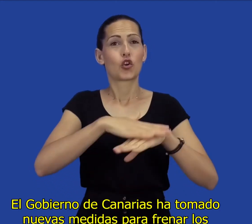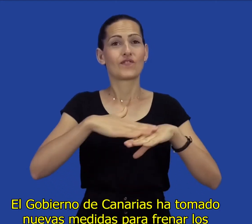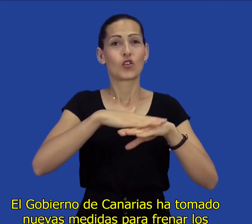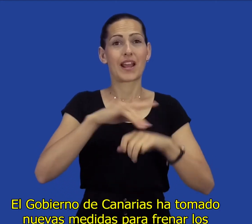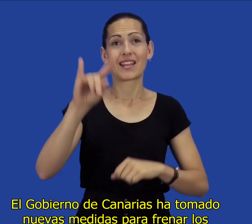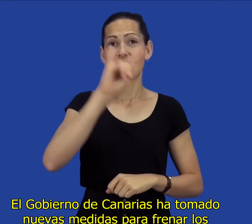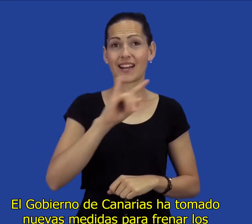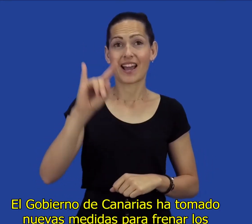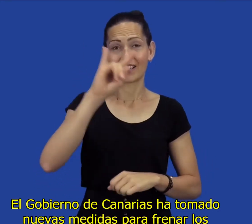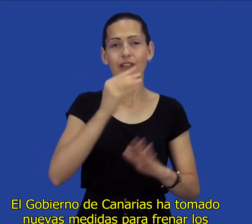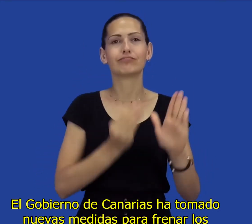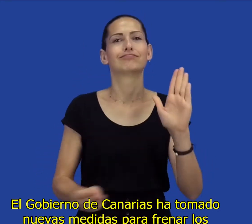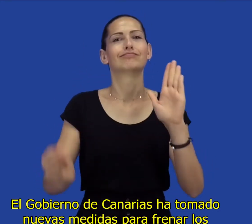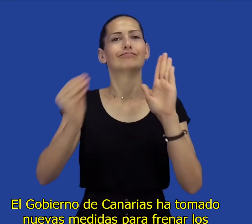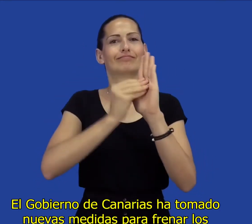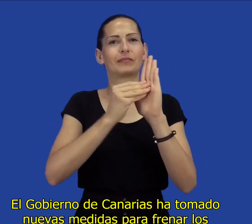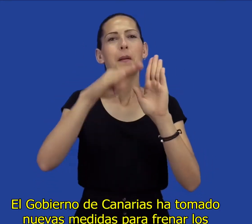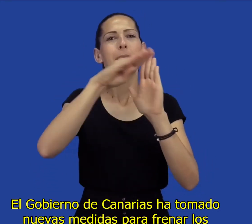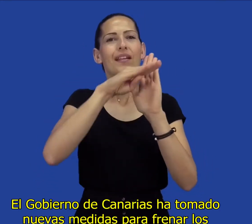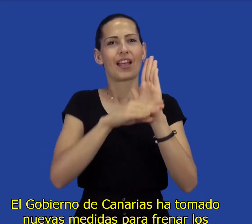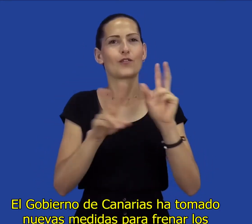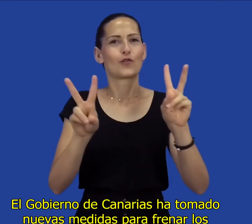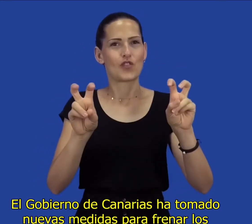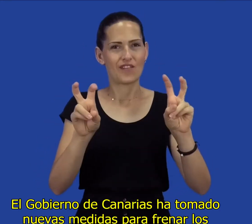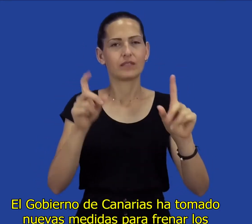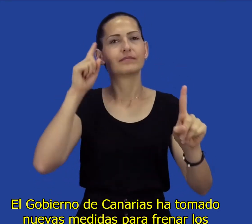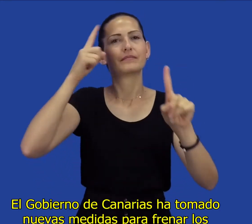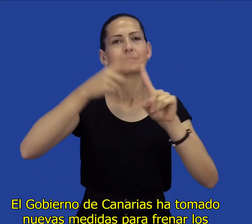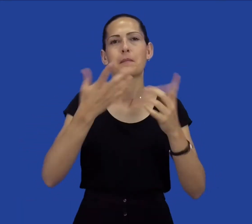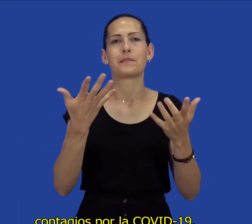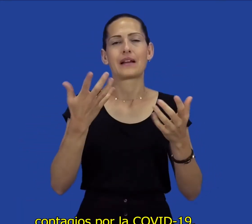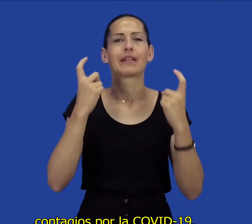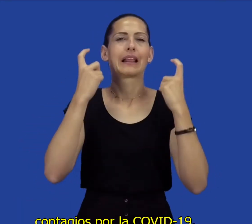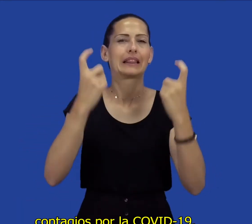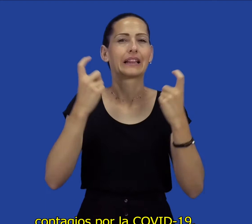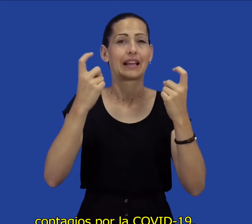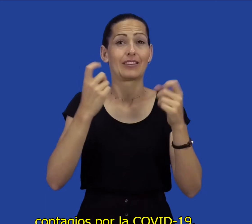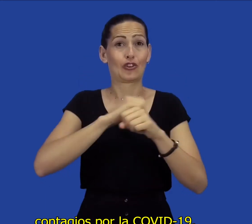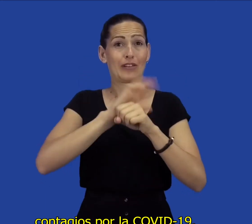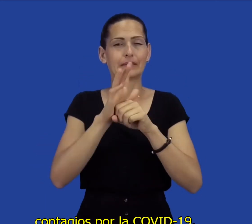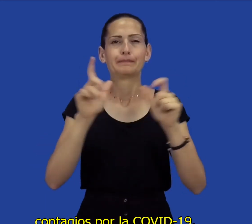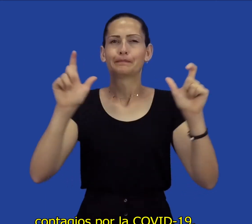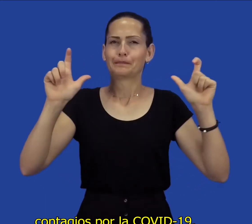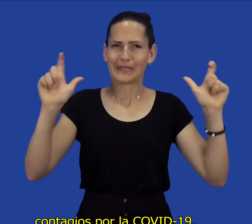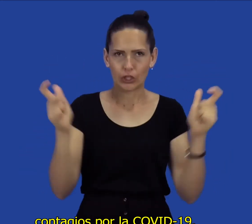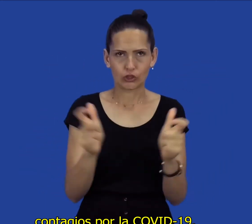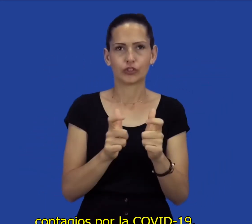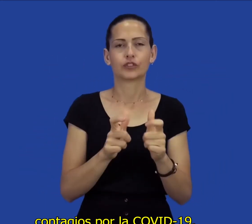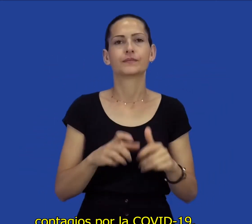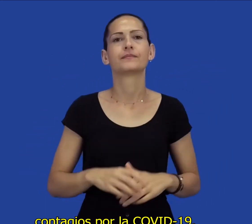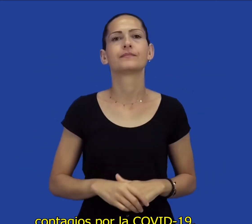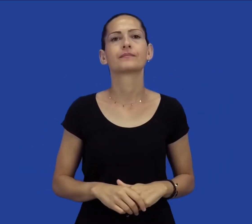El gobierno de Canarias ha tomado nuevas medidas para frenar los contagios por la COVID-19.